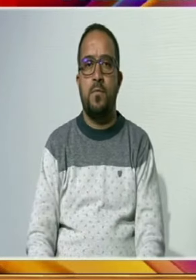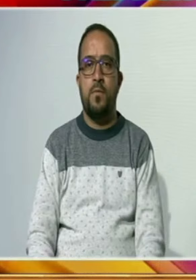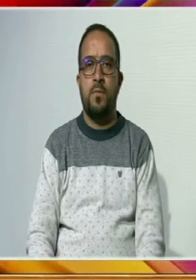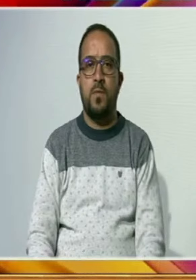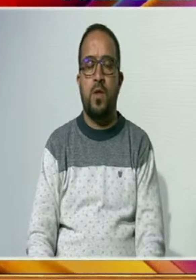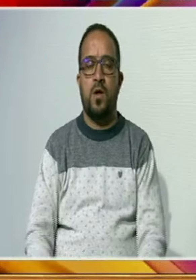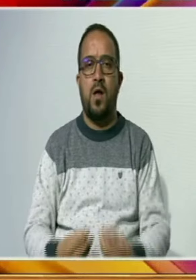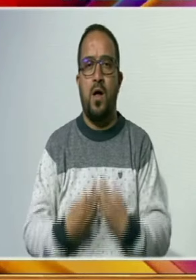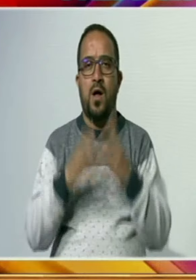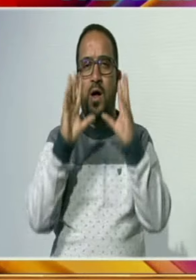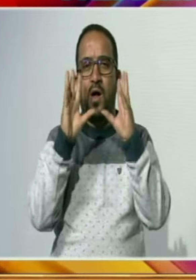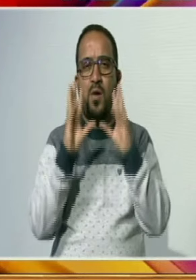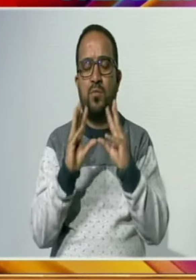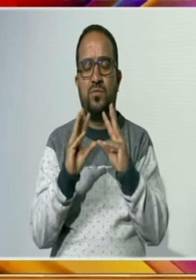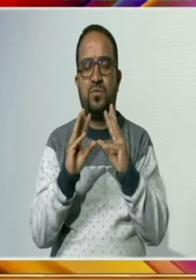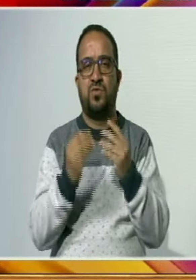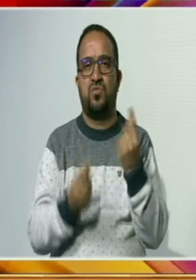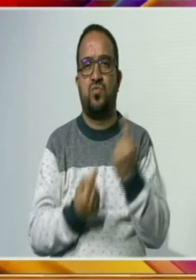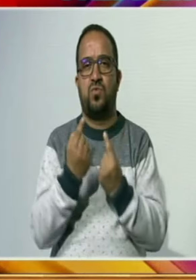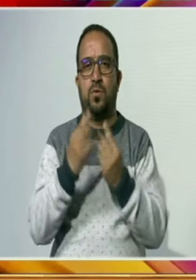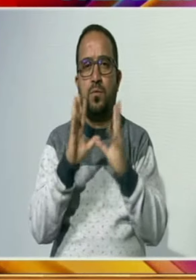امن و سلامتی کو خط رہے